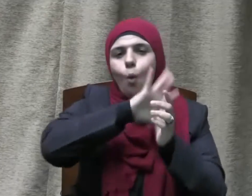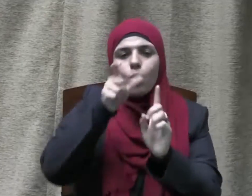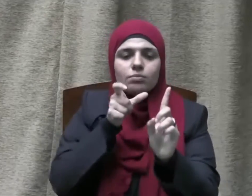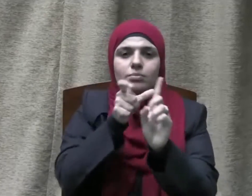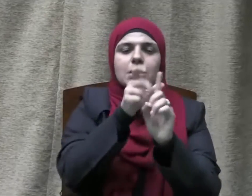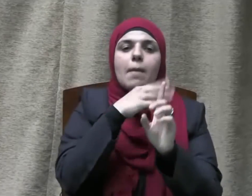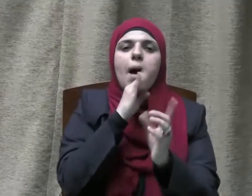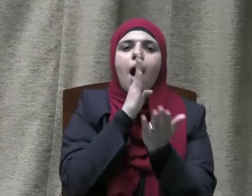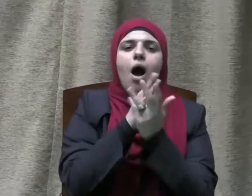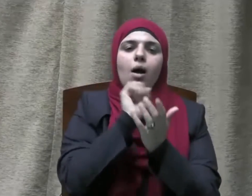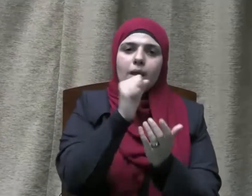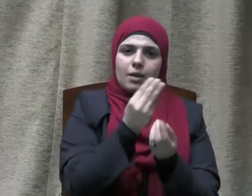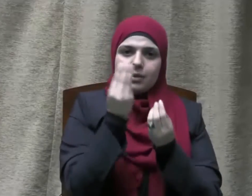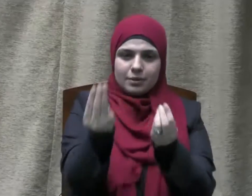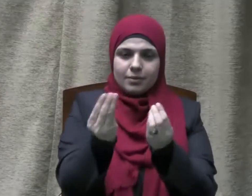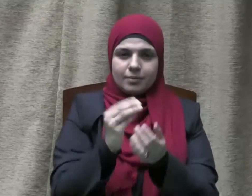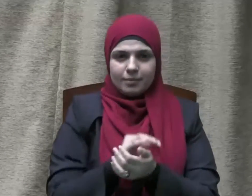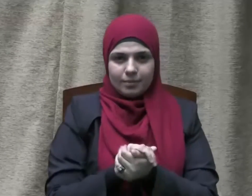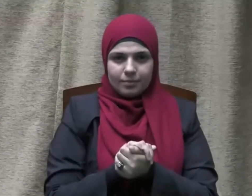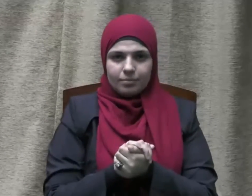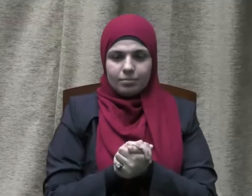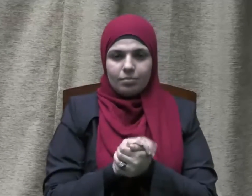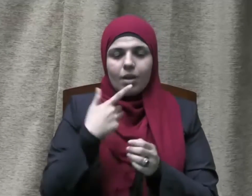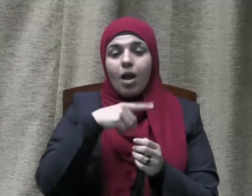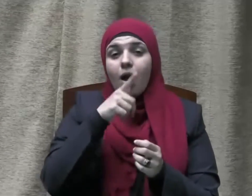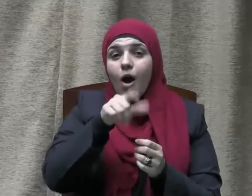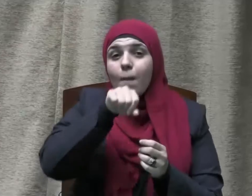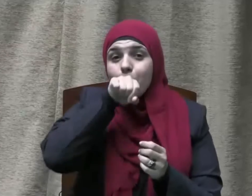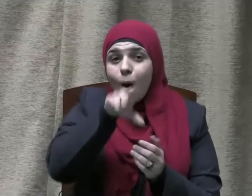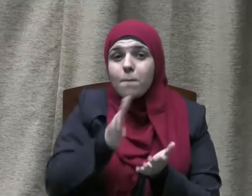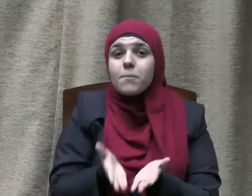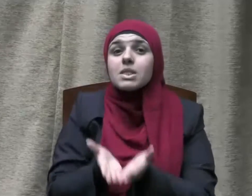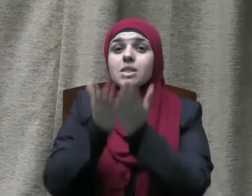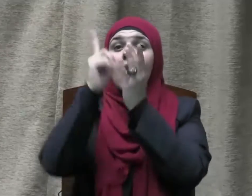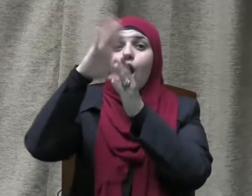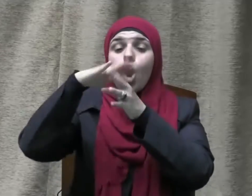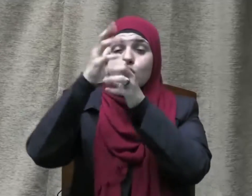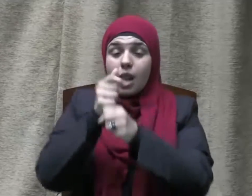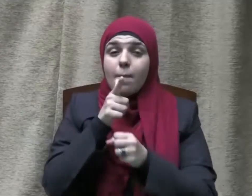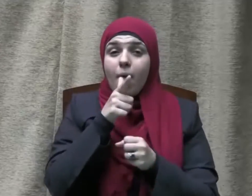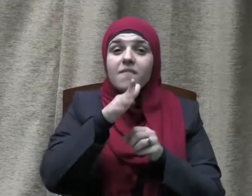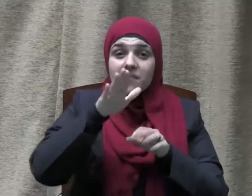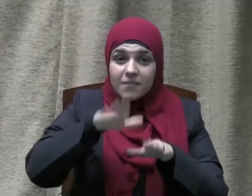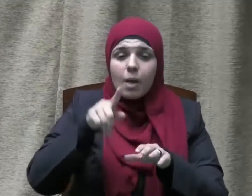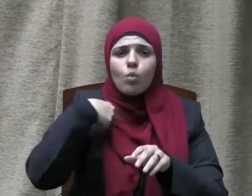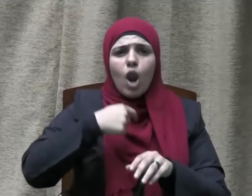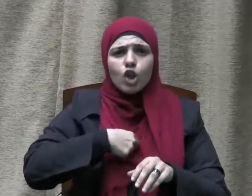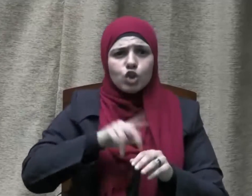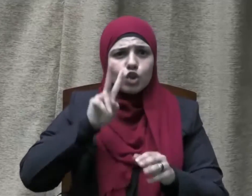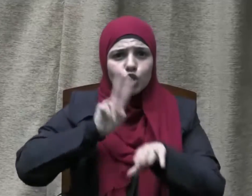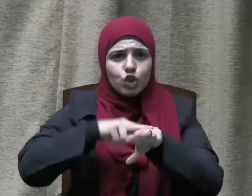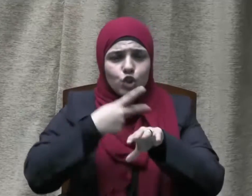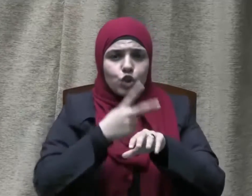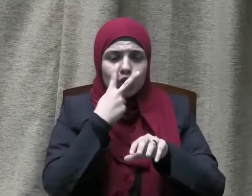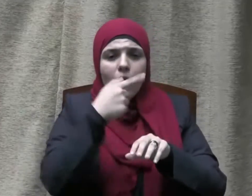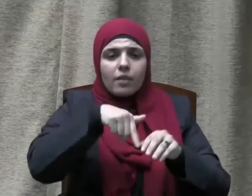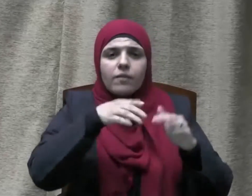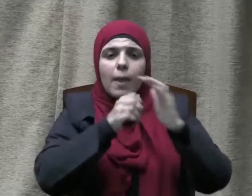يردوا إليه حقه قال صلى الله عليه وسلم لقد شهدت في دار عبد الله بن